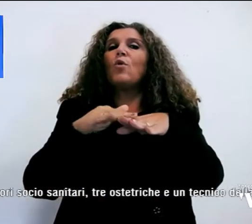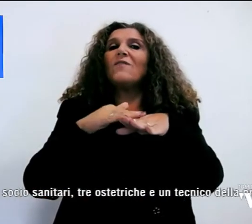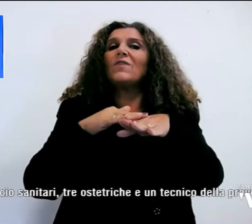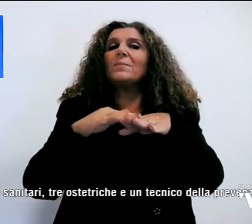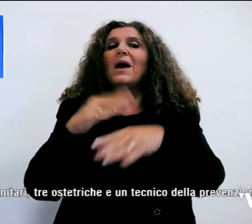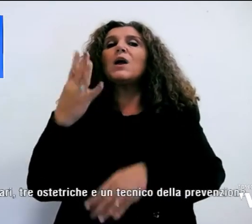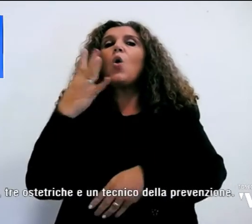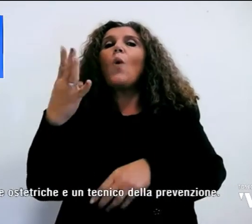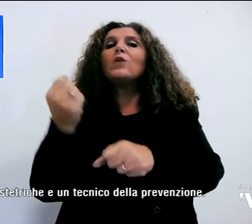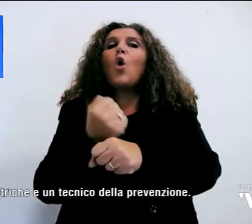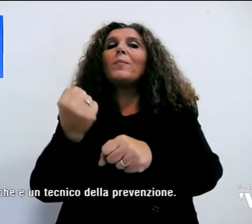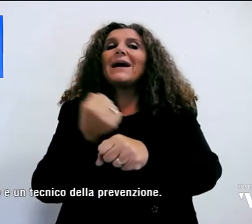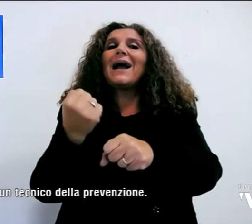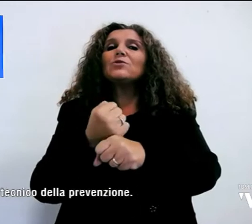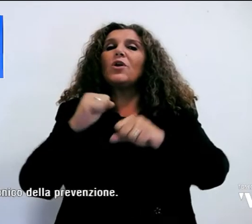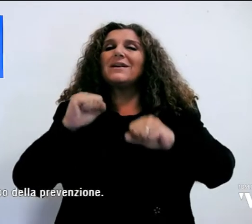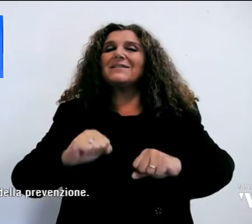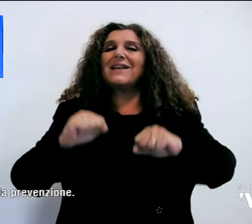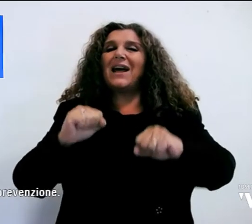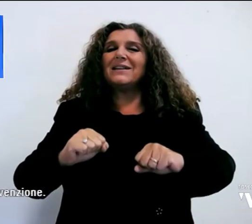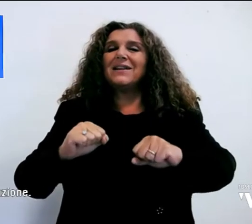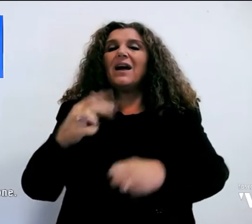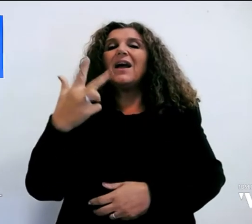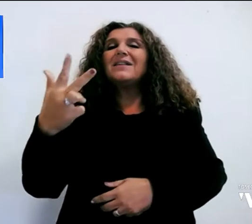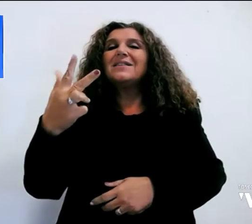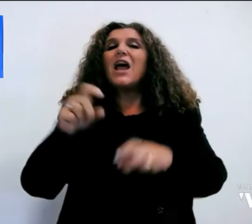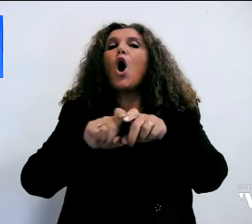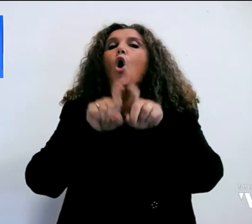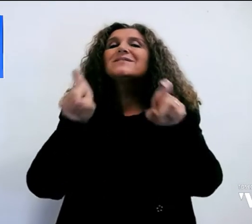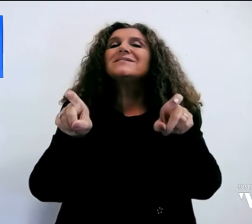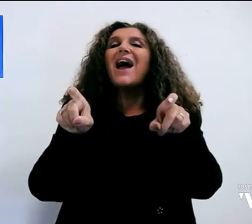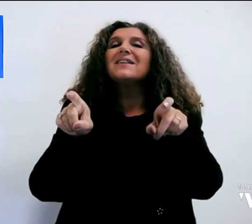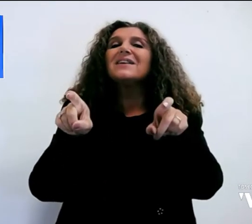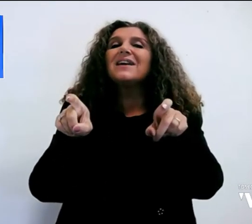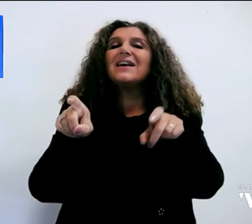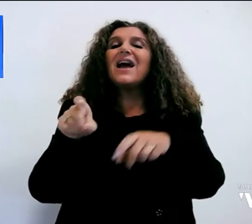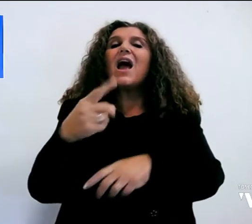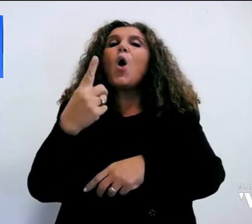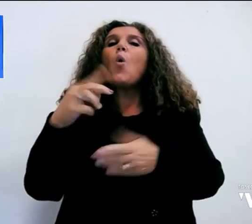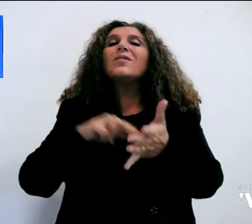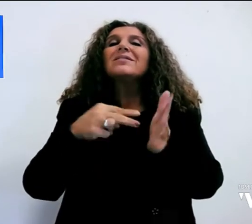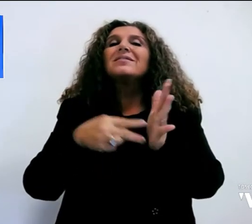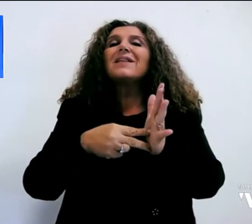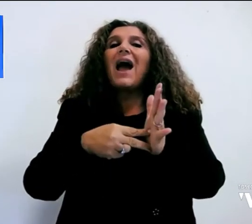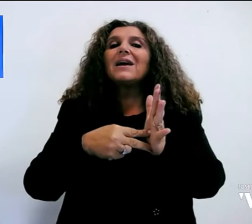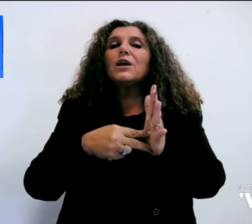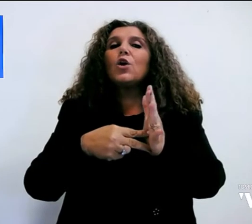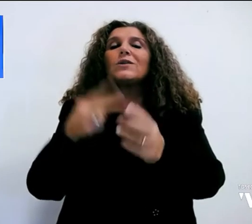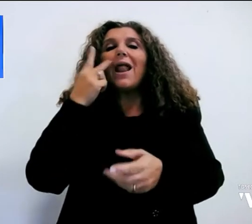operatori sociosanitari, tre ostetriche e un tecnico della prevenzione.